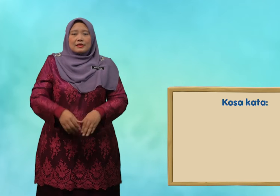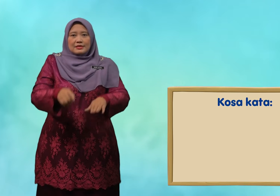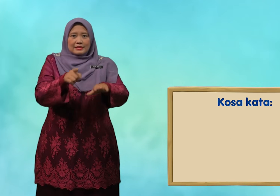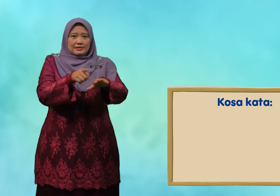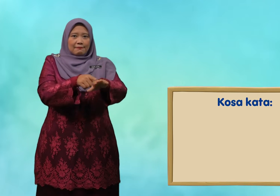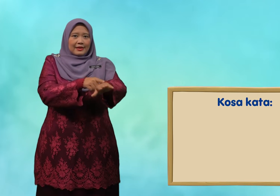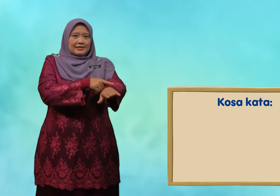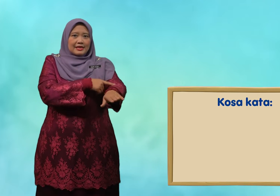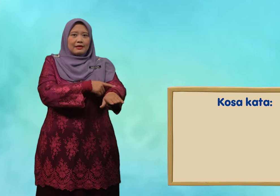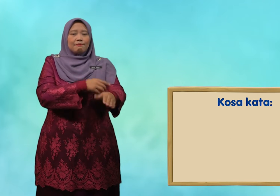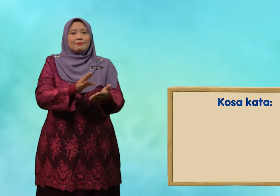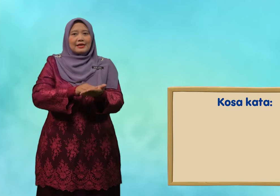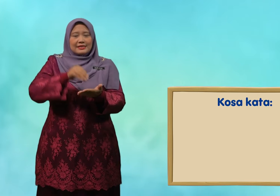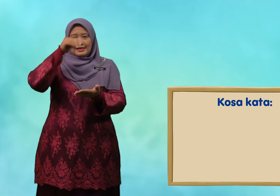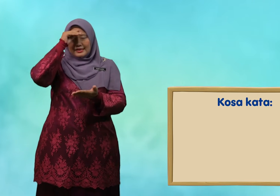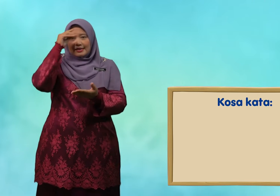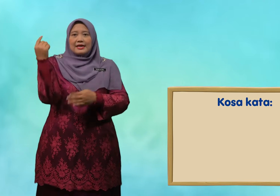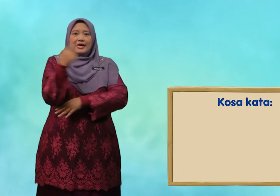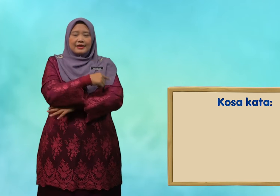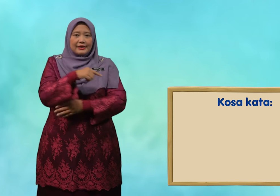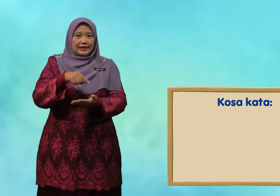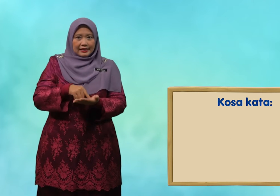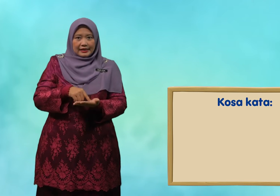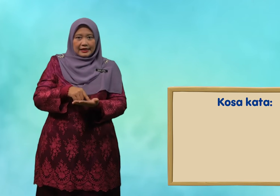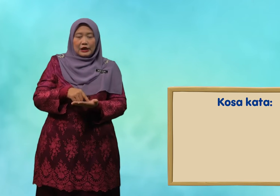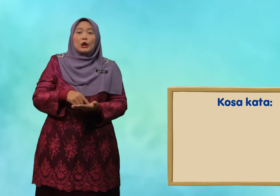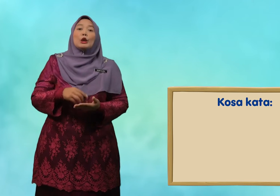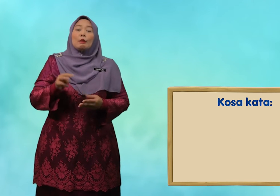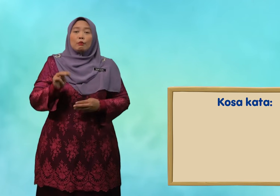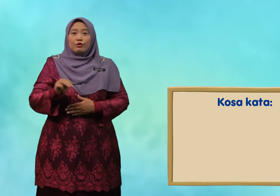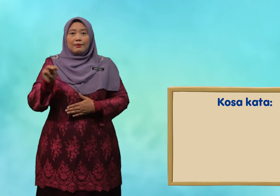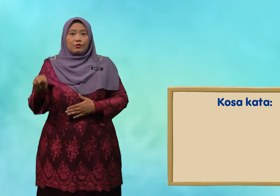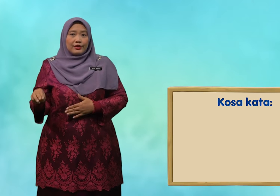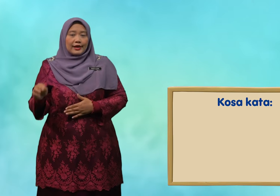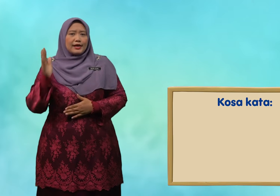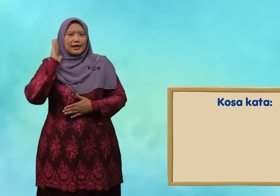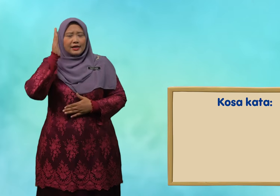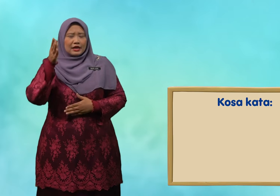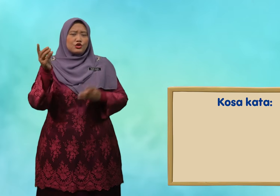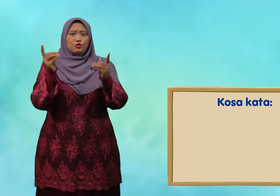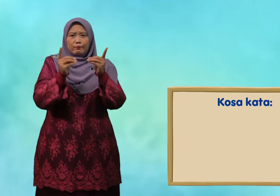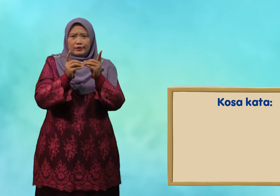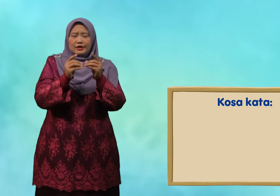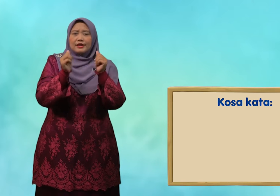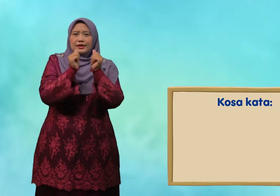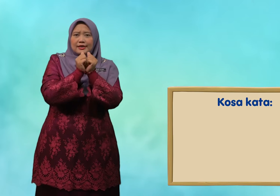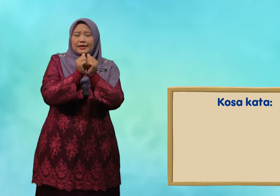Sepanjang pembelajaran hari ini, murid-murid akan jumpa dengan